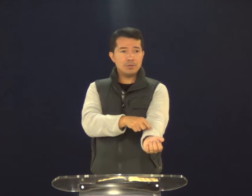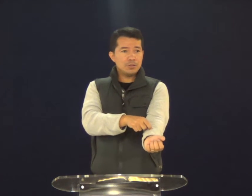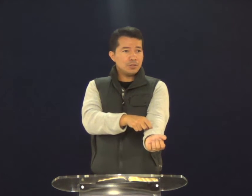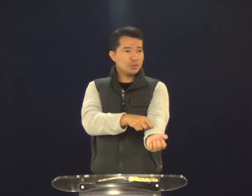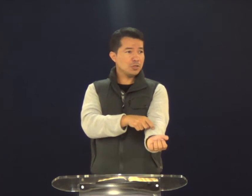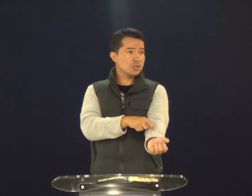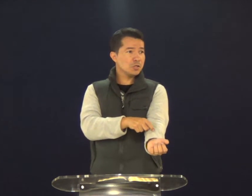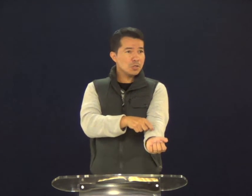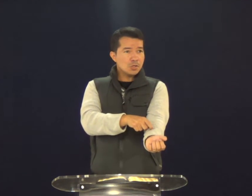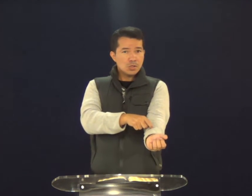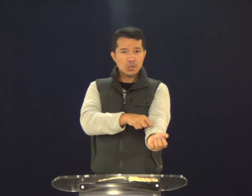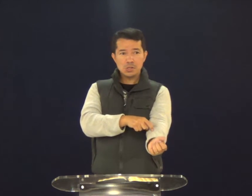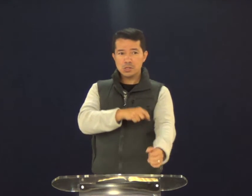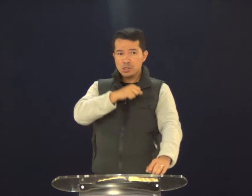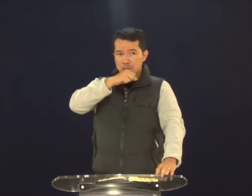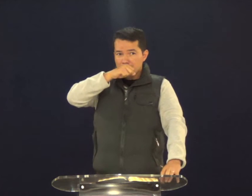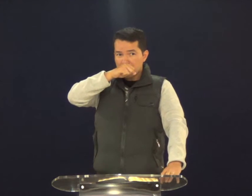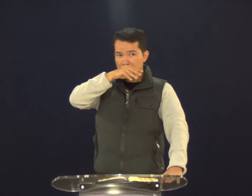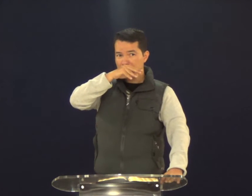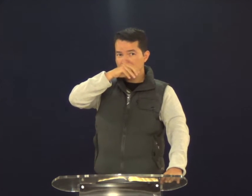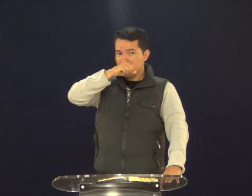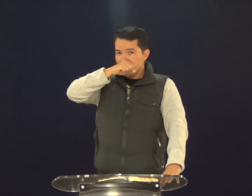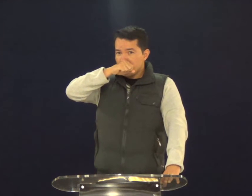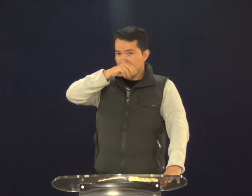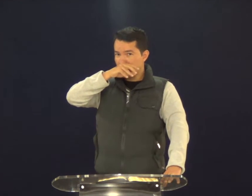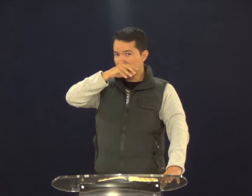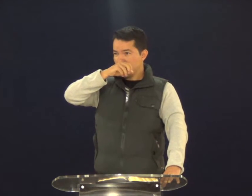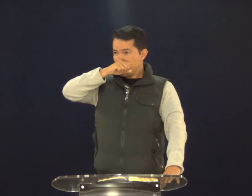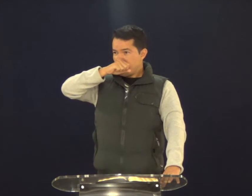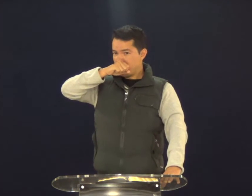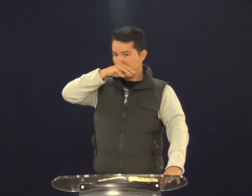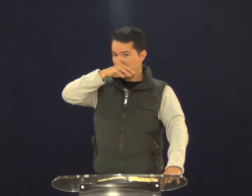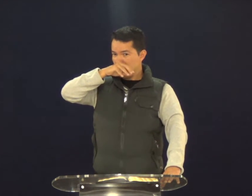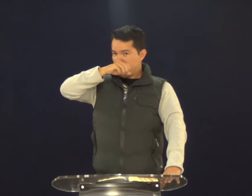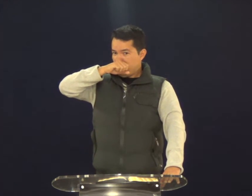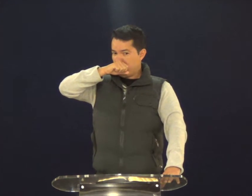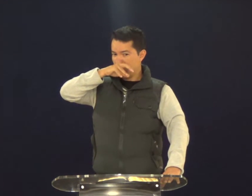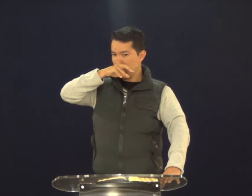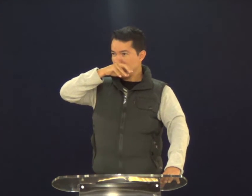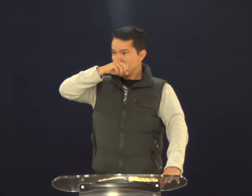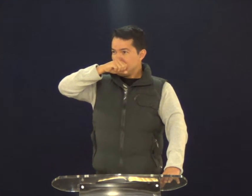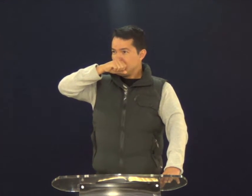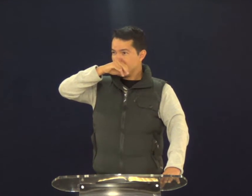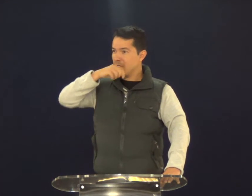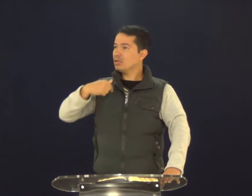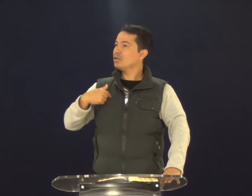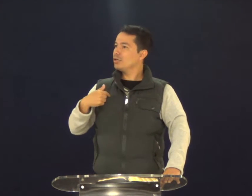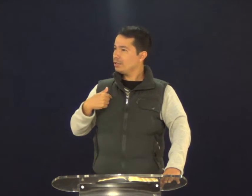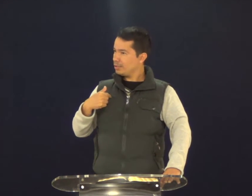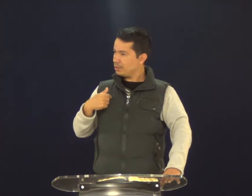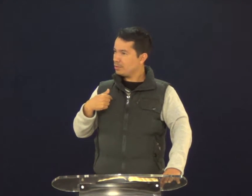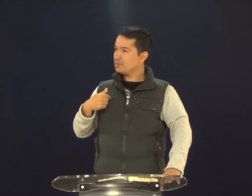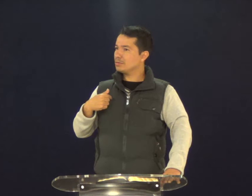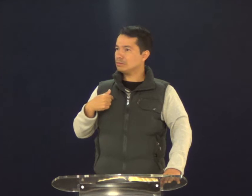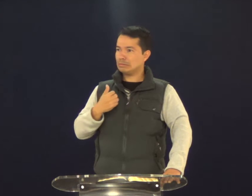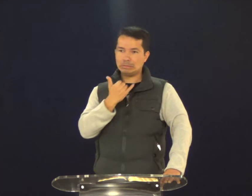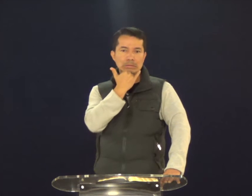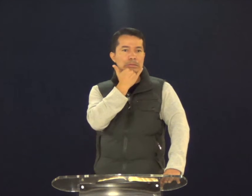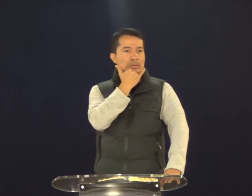irritado. Começo a ficar meio bufando ali de irritação, porque,